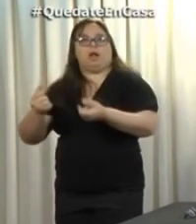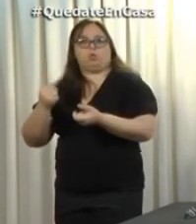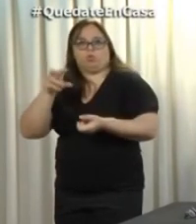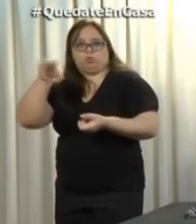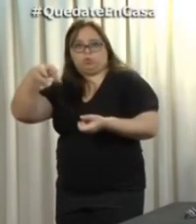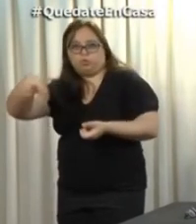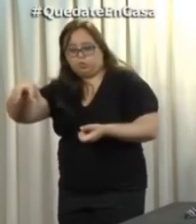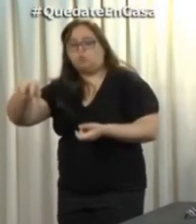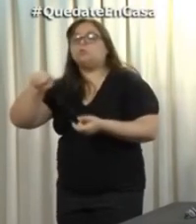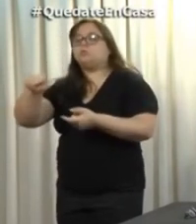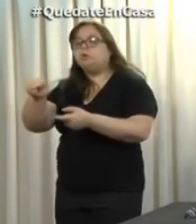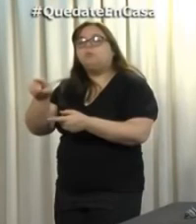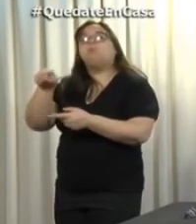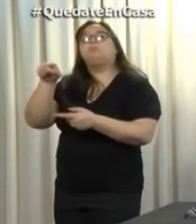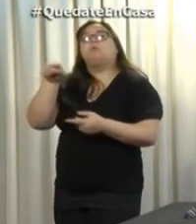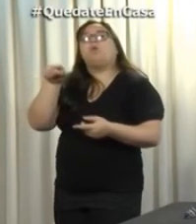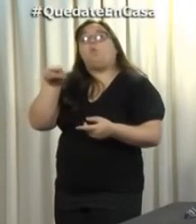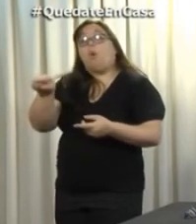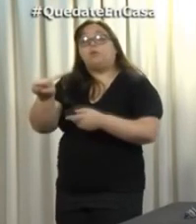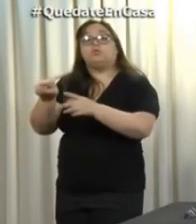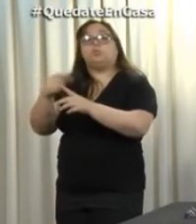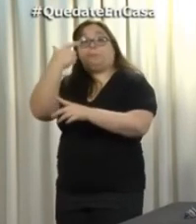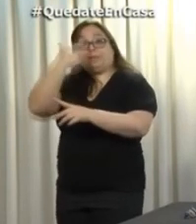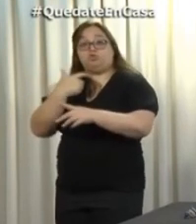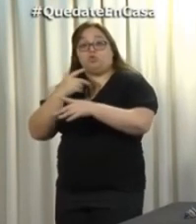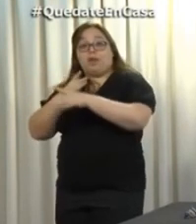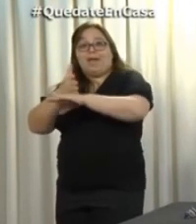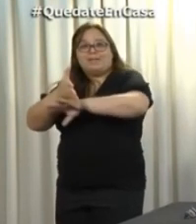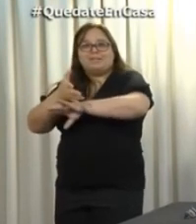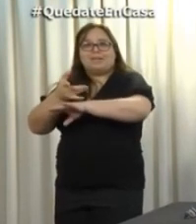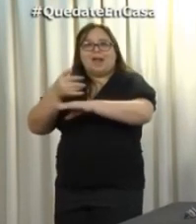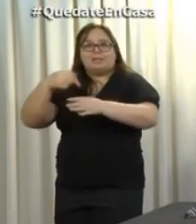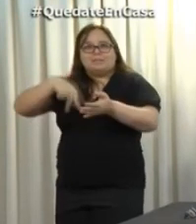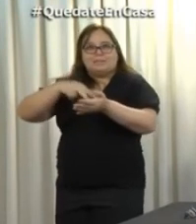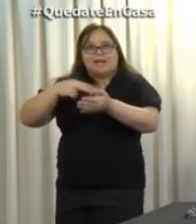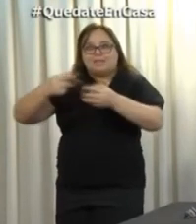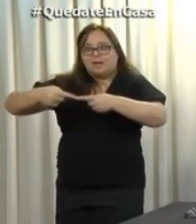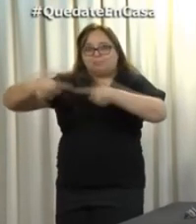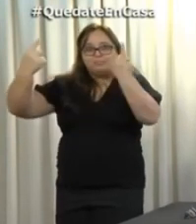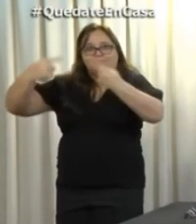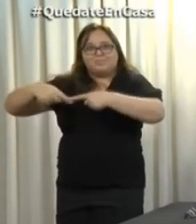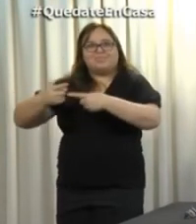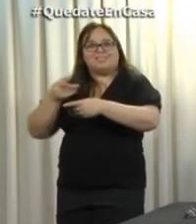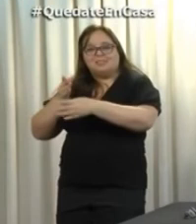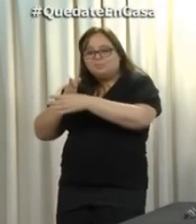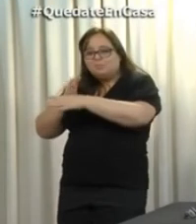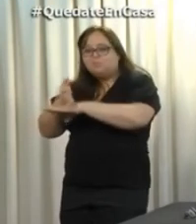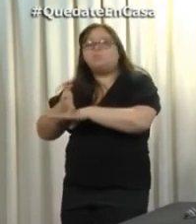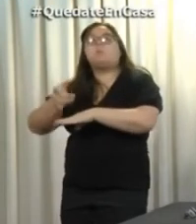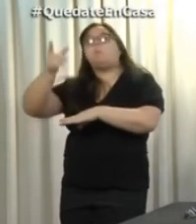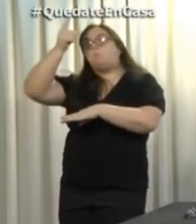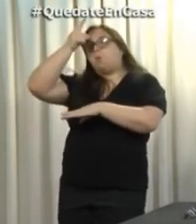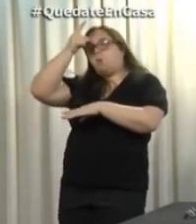Una vez que, por ejemplo, una vez que ingresan a UNOR, son acompañados por la policía y en